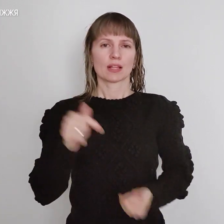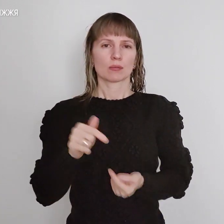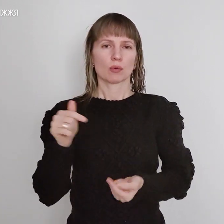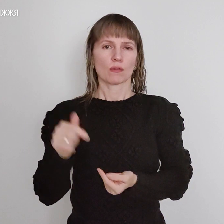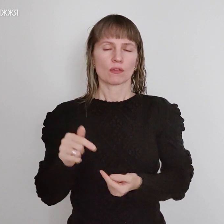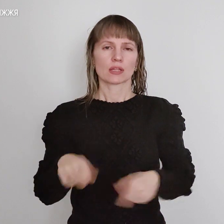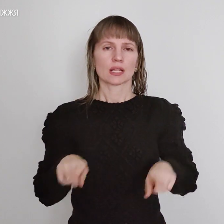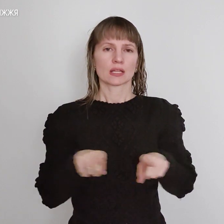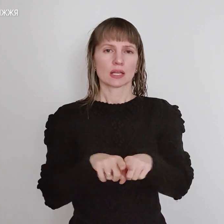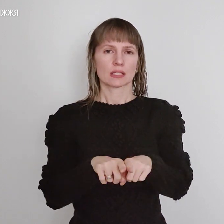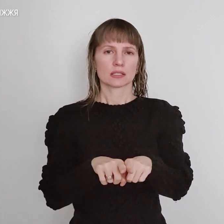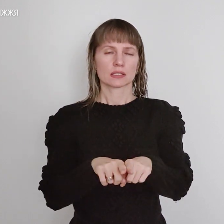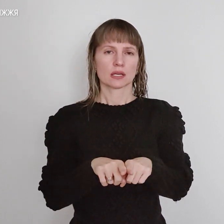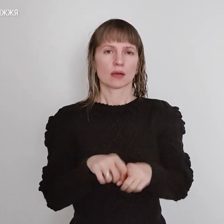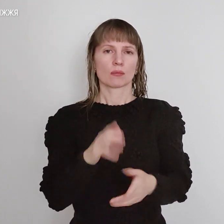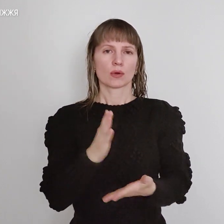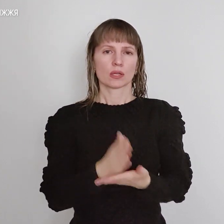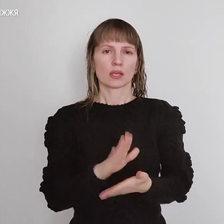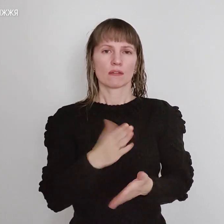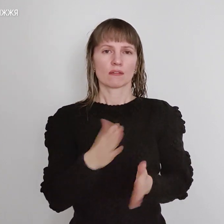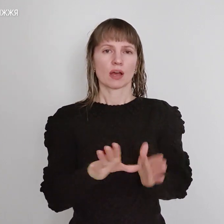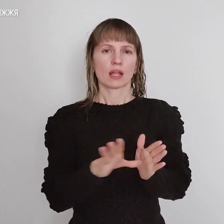так само відбувається відповідальність.